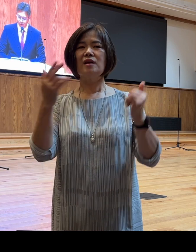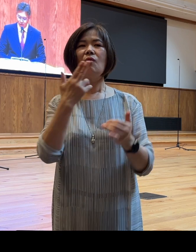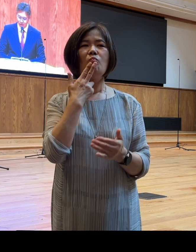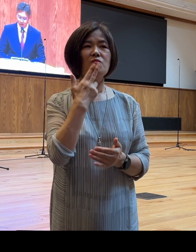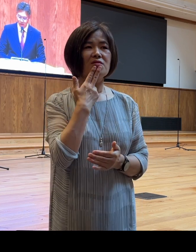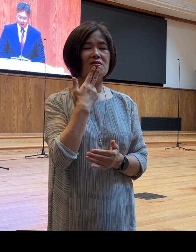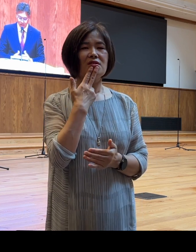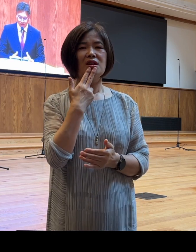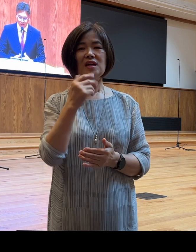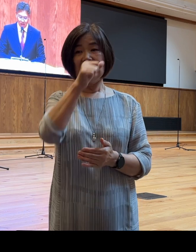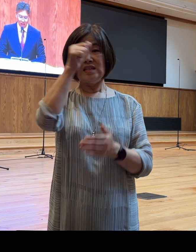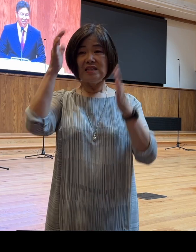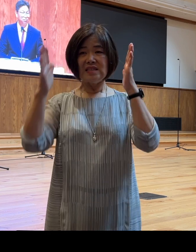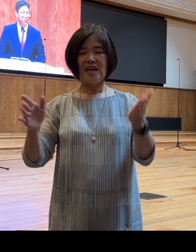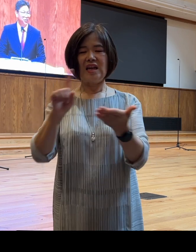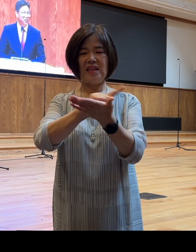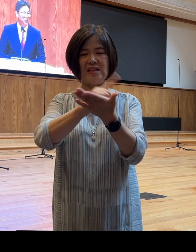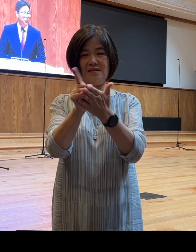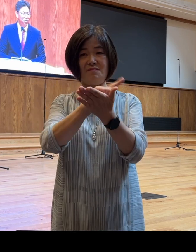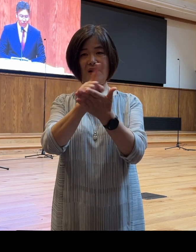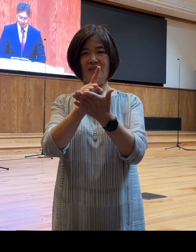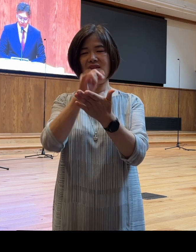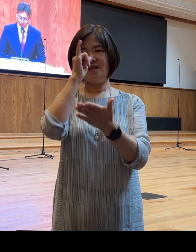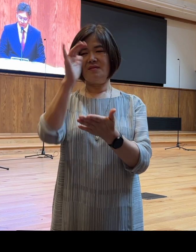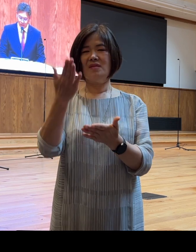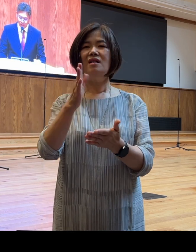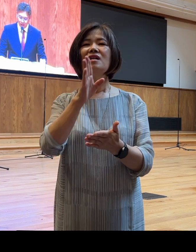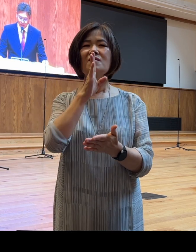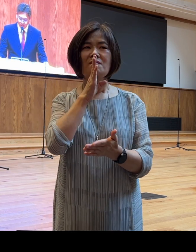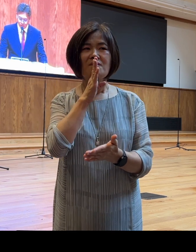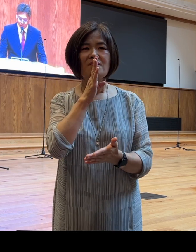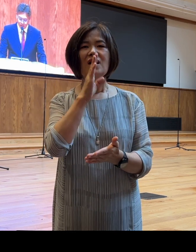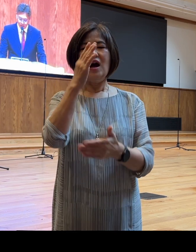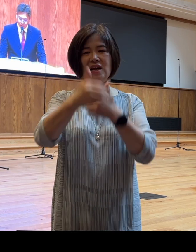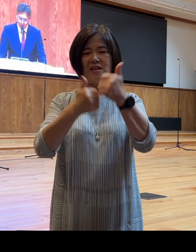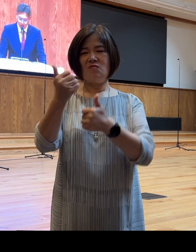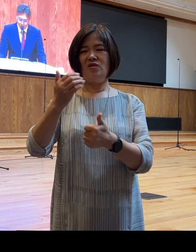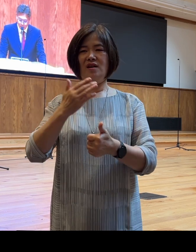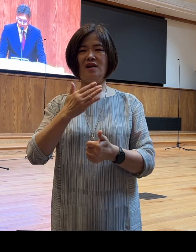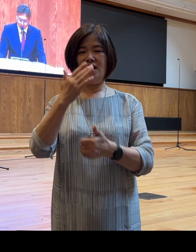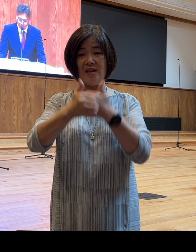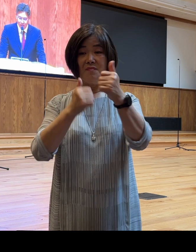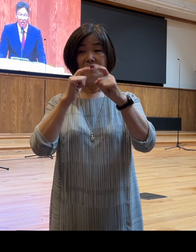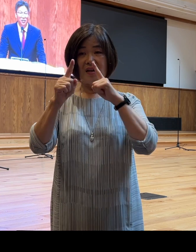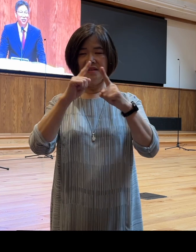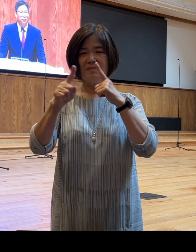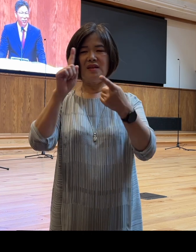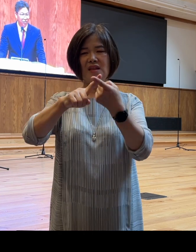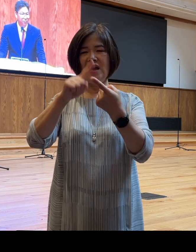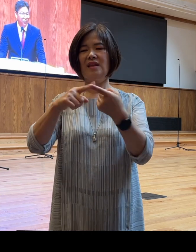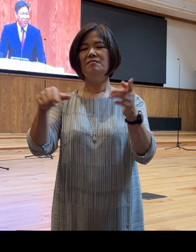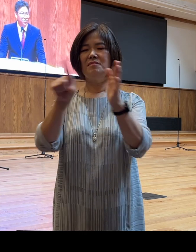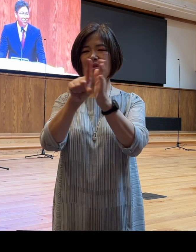인생의 나침반 그것은 바로 하나님과 하나님의 말씀에 대한 믿음이었습니다